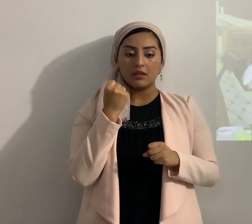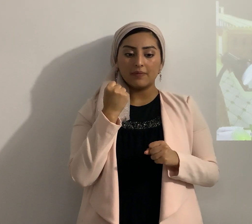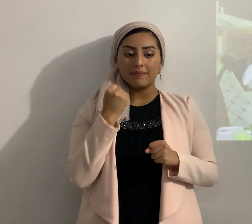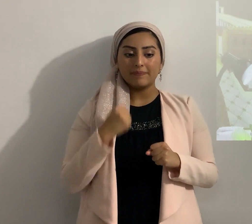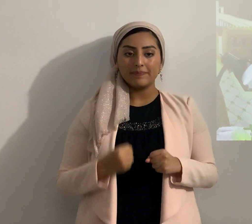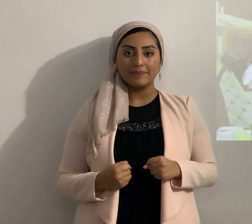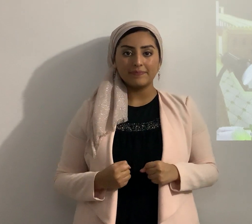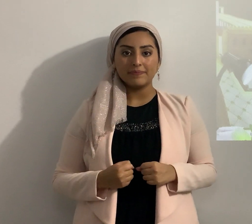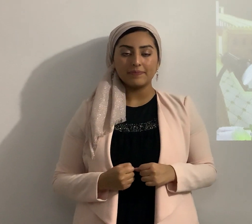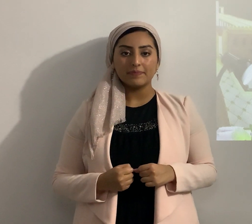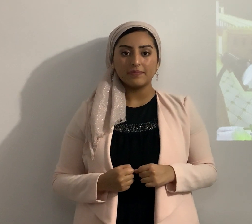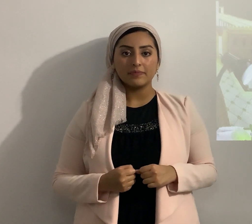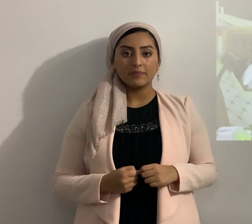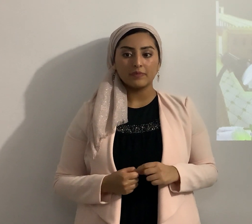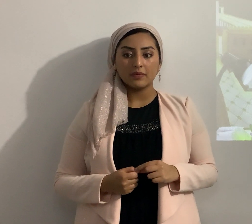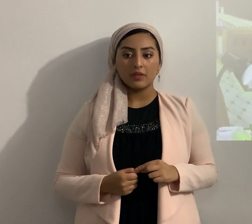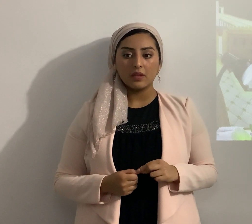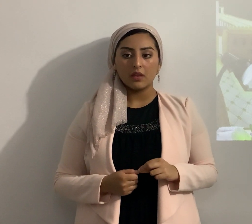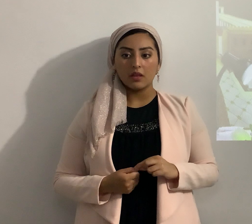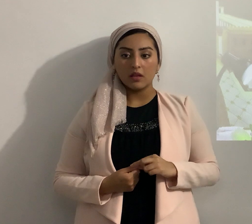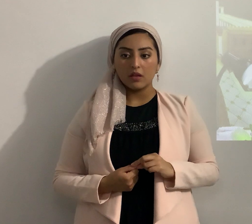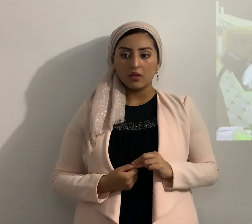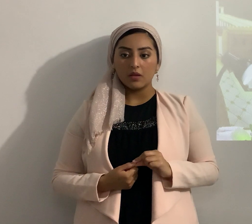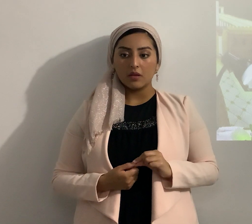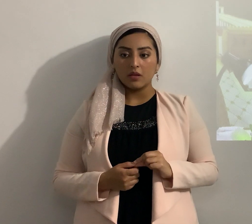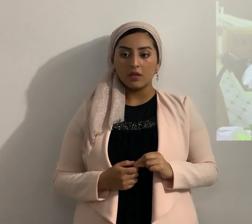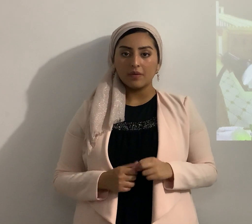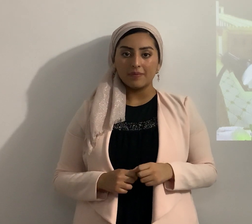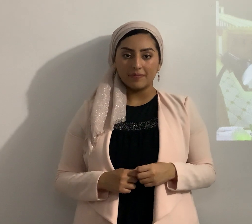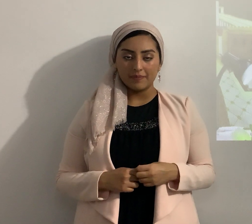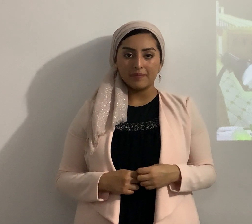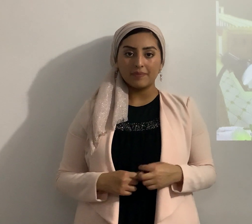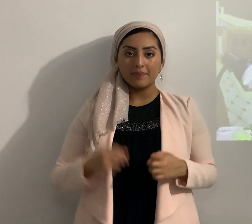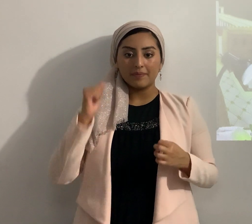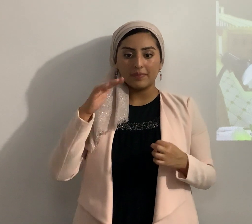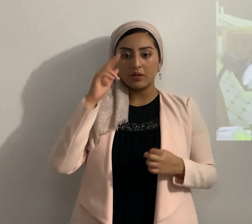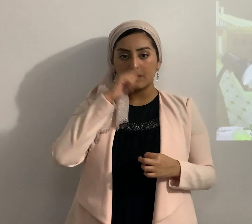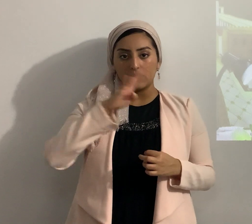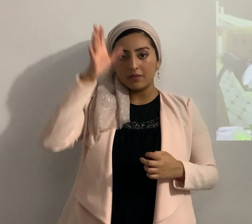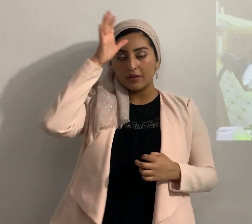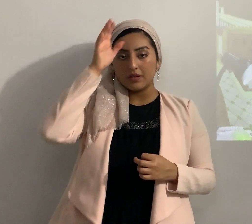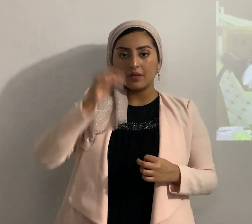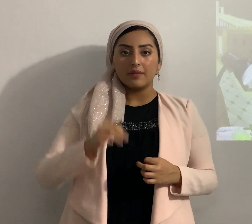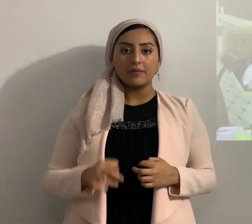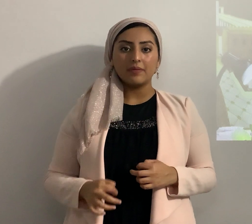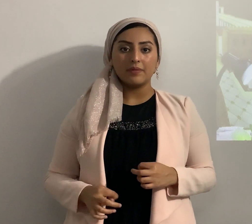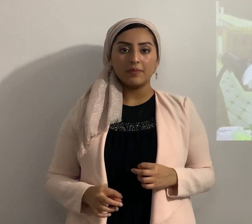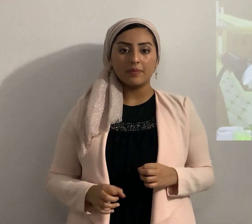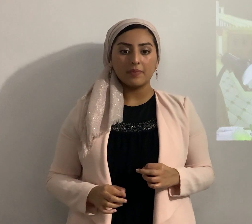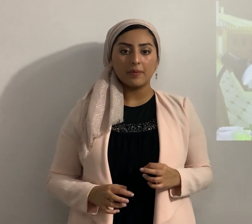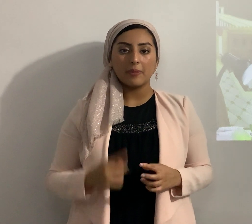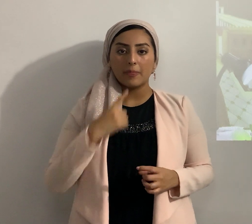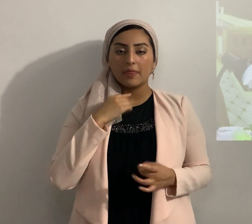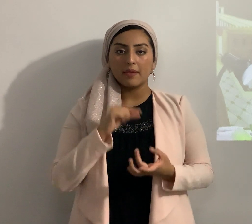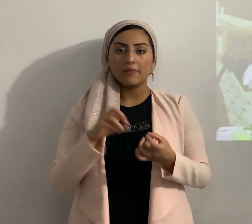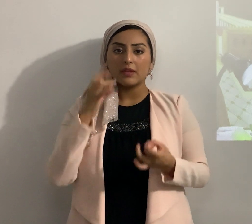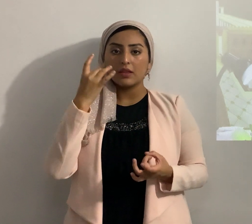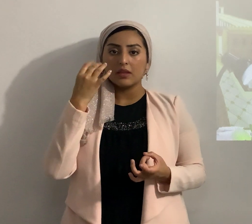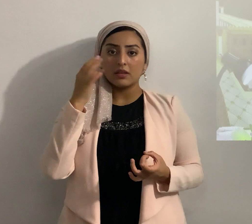bueno bendito es el abacados dice el verso 9 y Josué con ellos